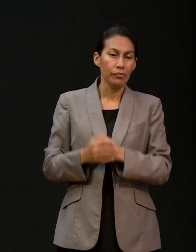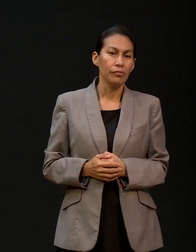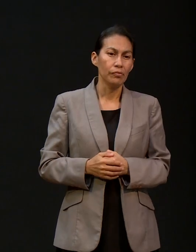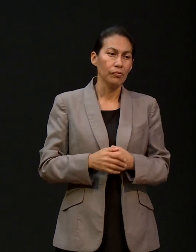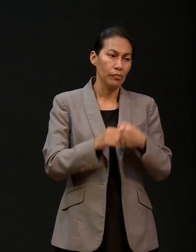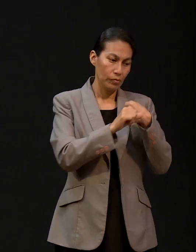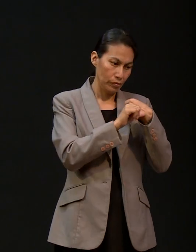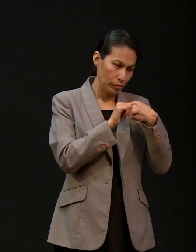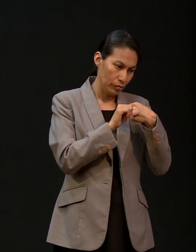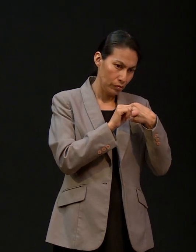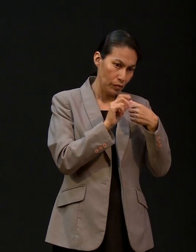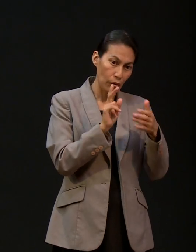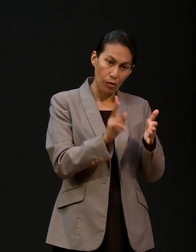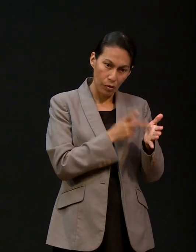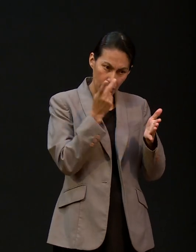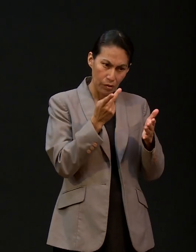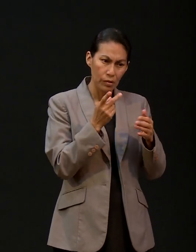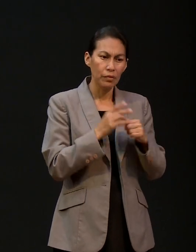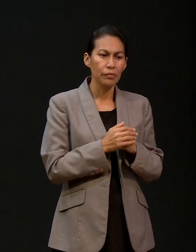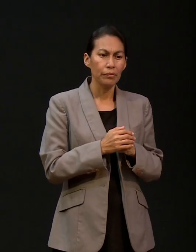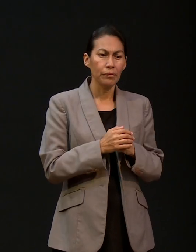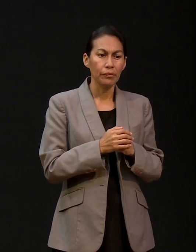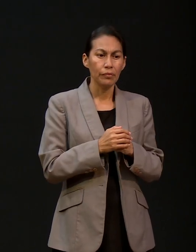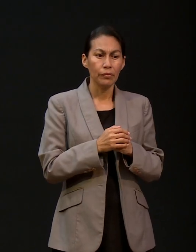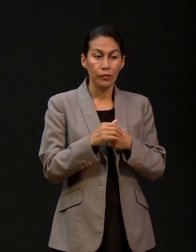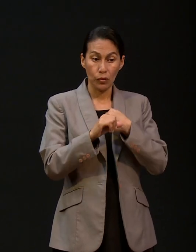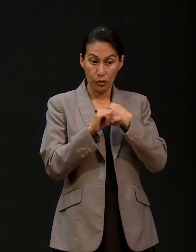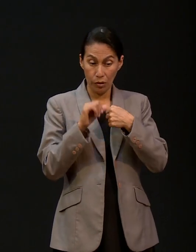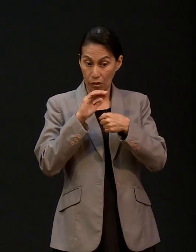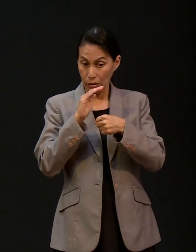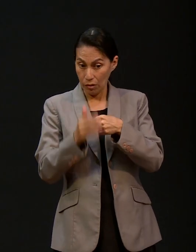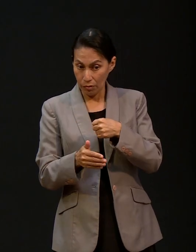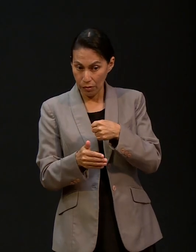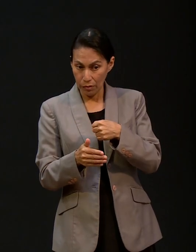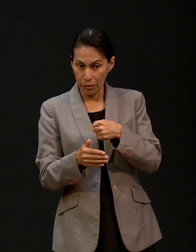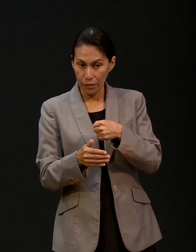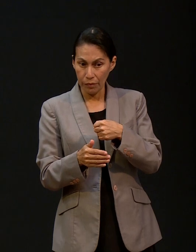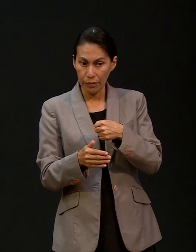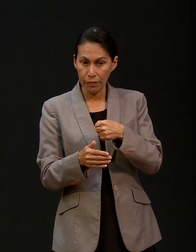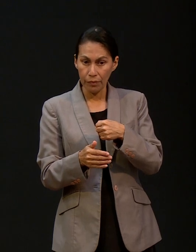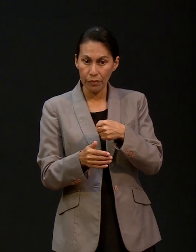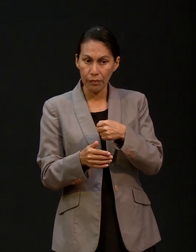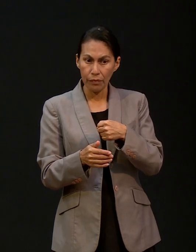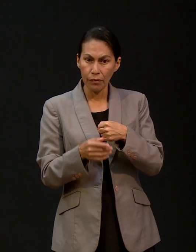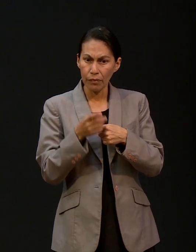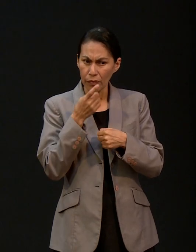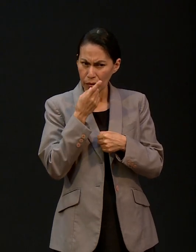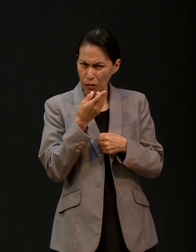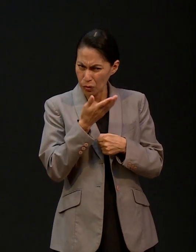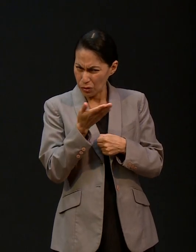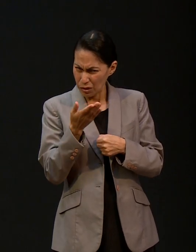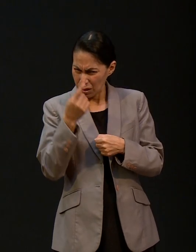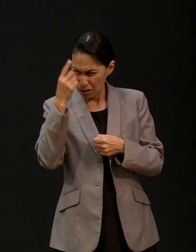Cuando lo vuelven a operar y sale de cirugía, nos dice la doctora, ¿ustedes creen en Dios?